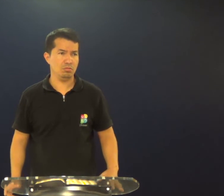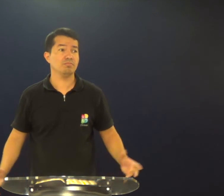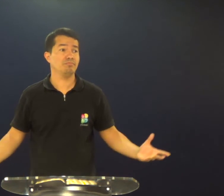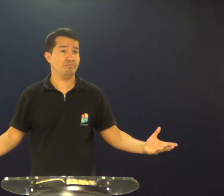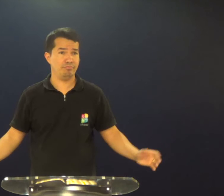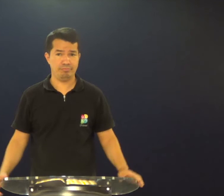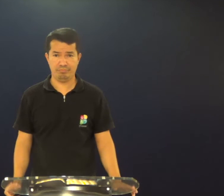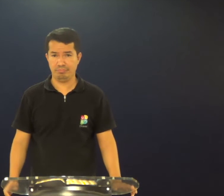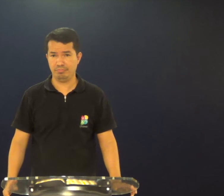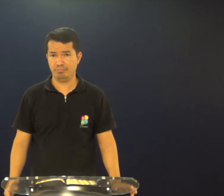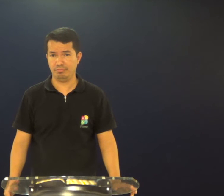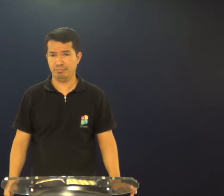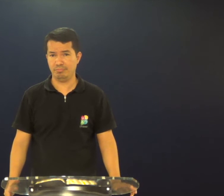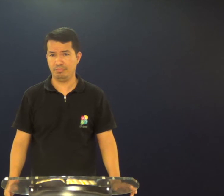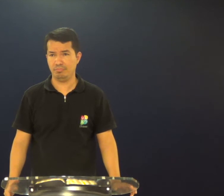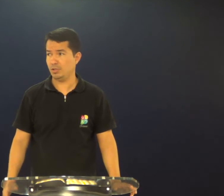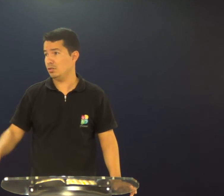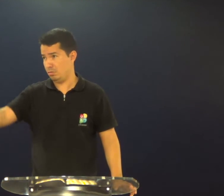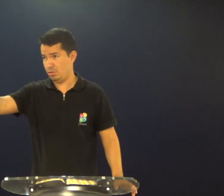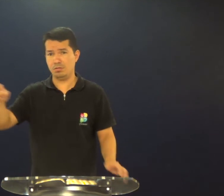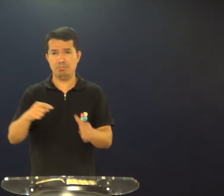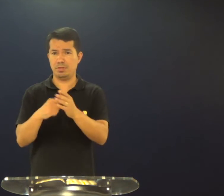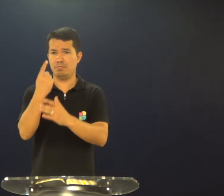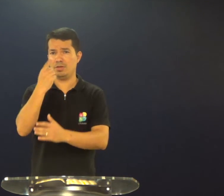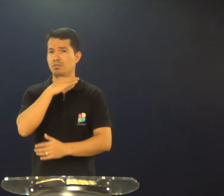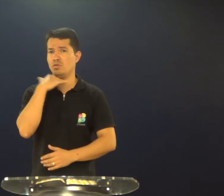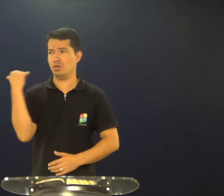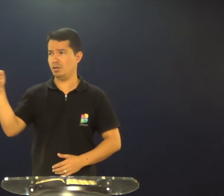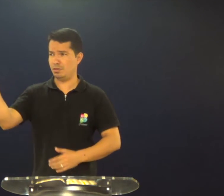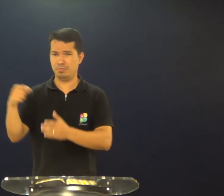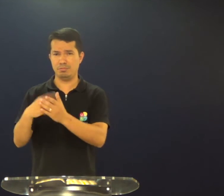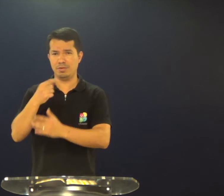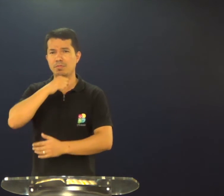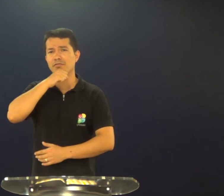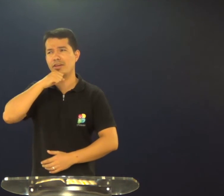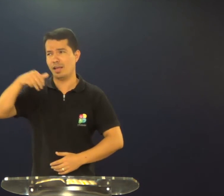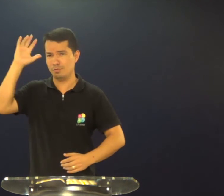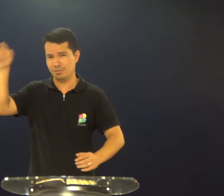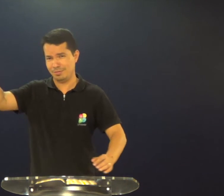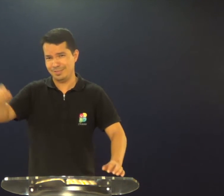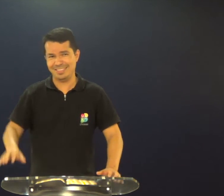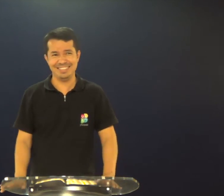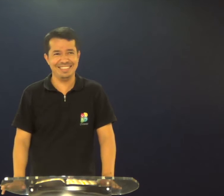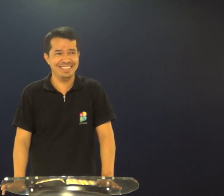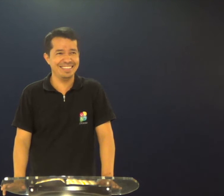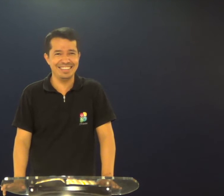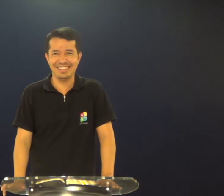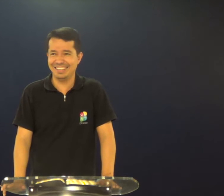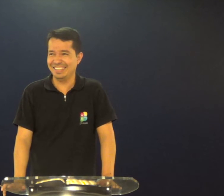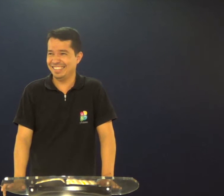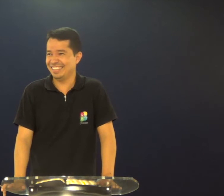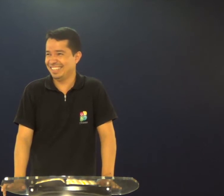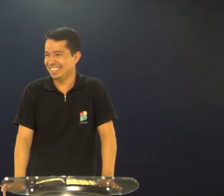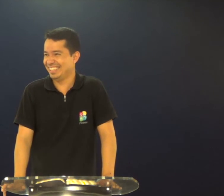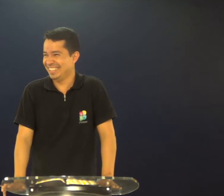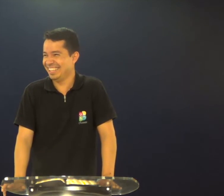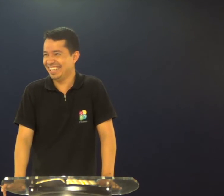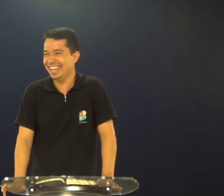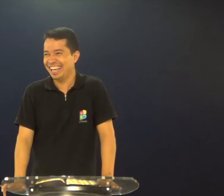e quem vai estar aqui? Quem vai estar aqui? Se o Salomão vai morrer antes que eu, porque ele é mais velho, não,